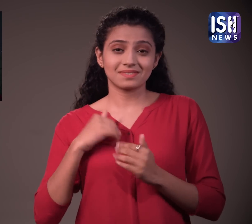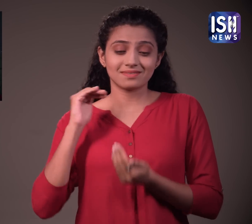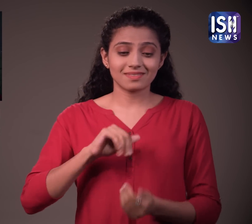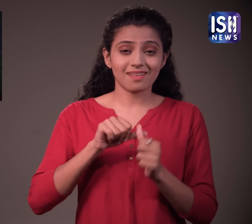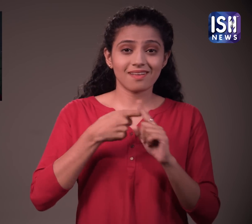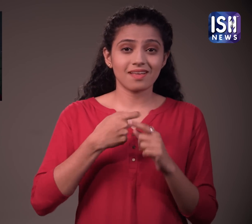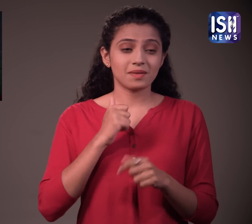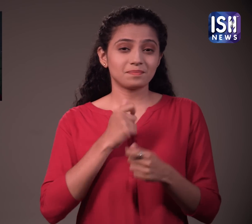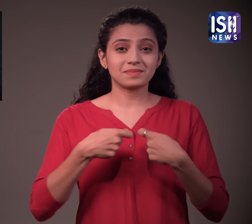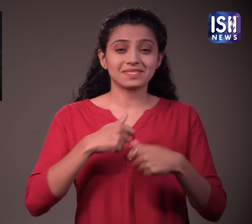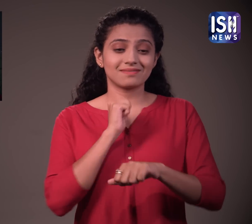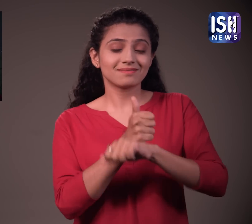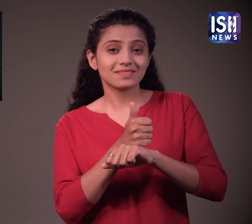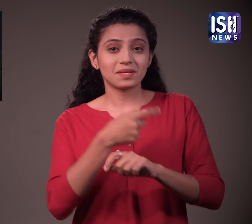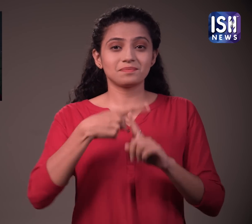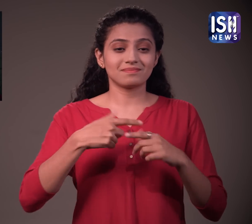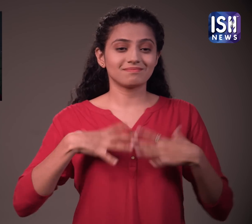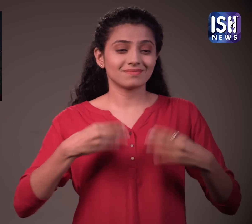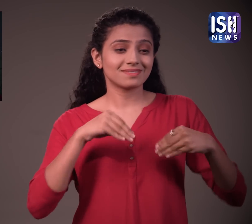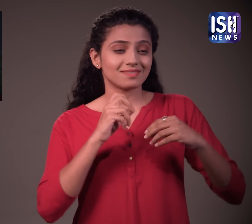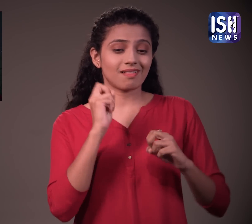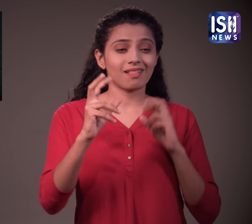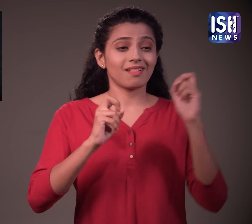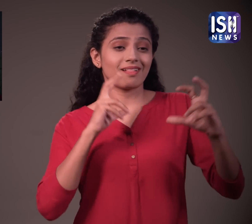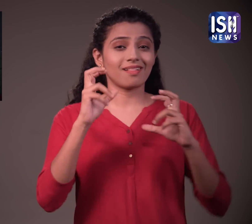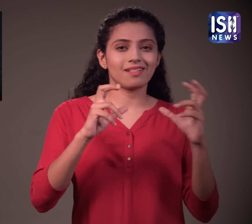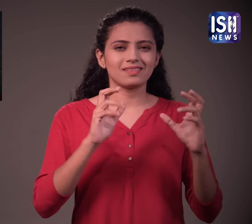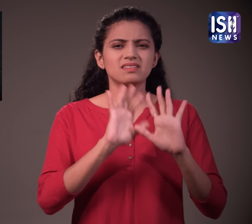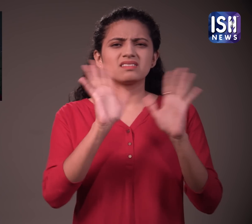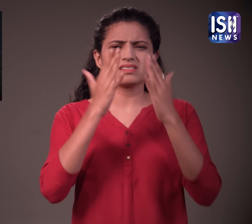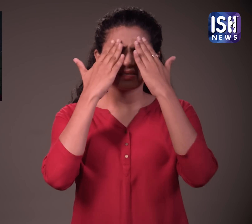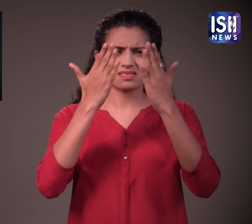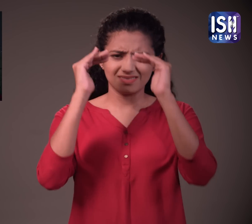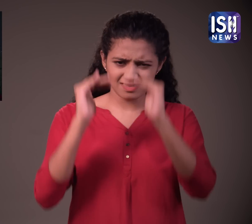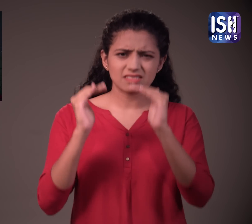कि तुम बेजिक कपरों के लिए इतने पैसों की मांग करो।